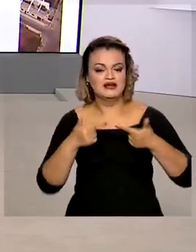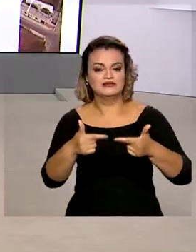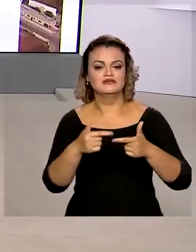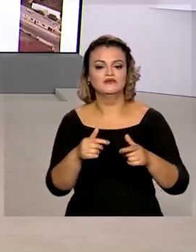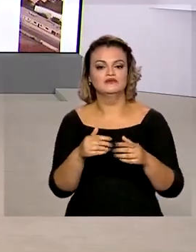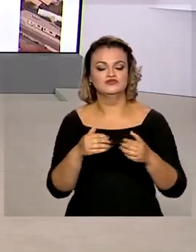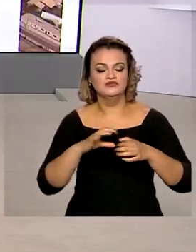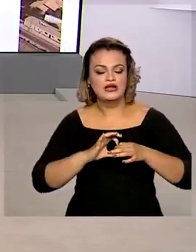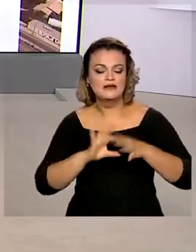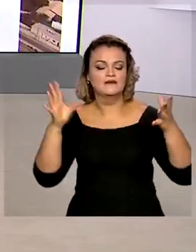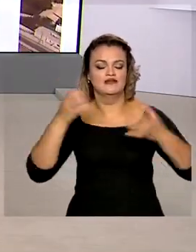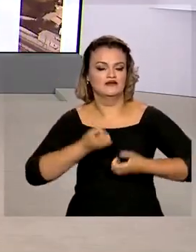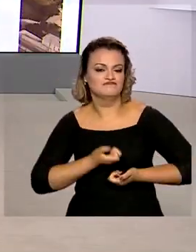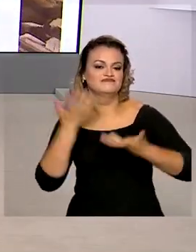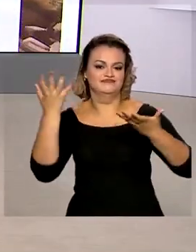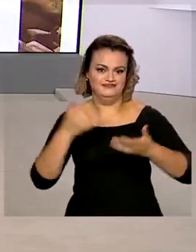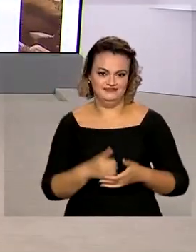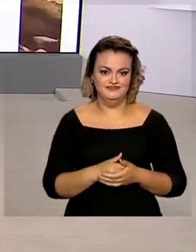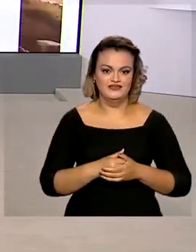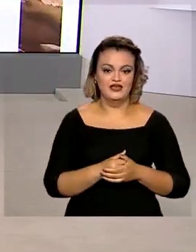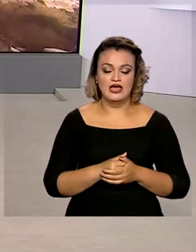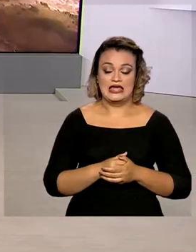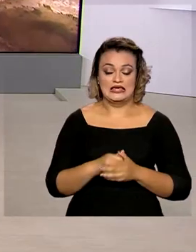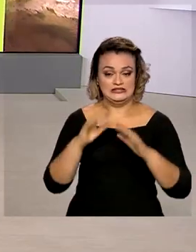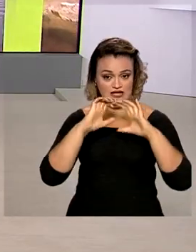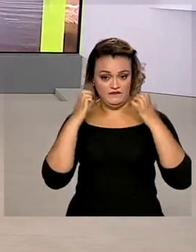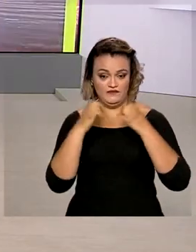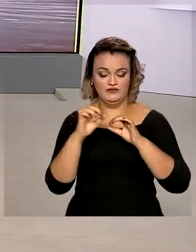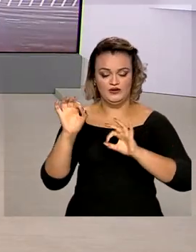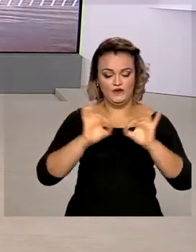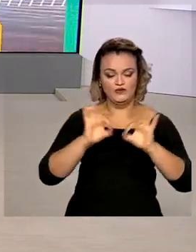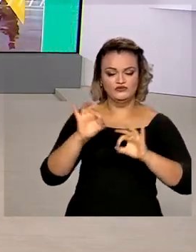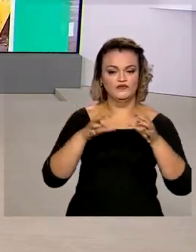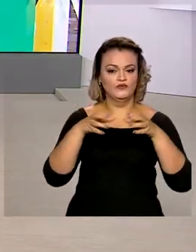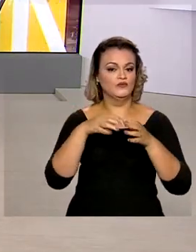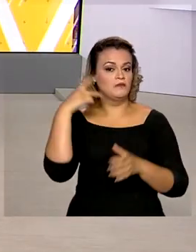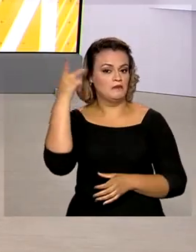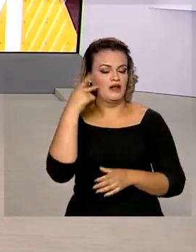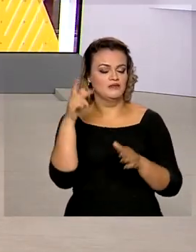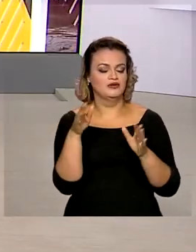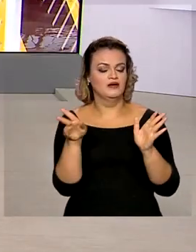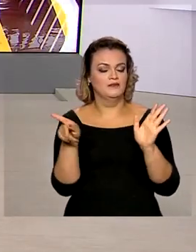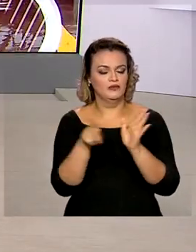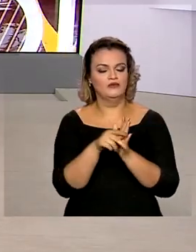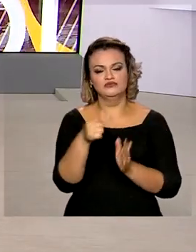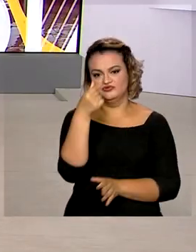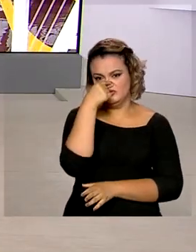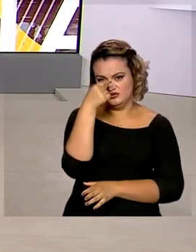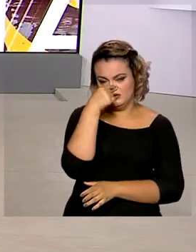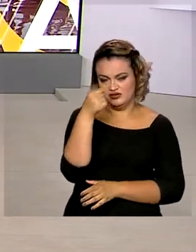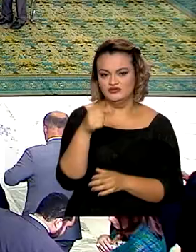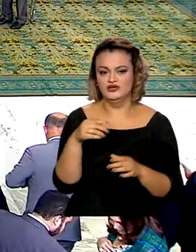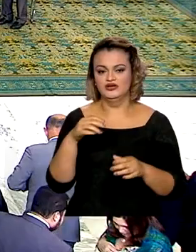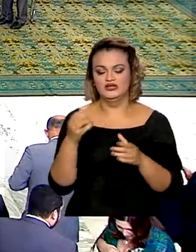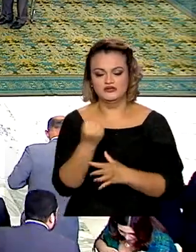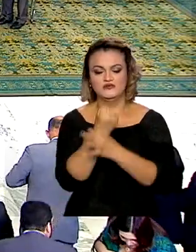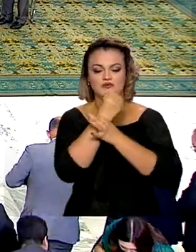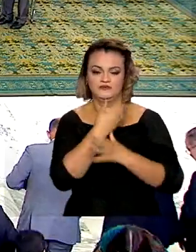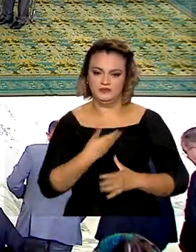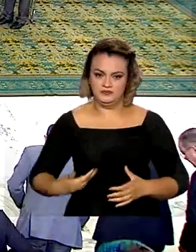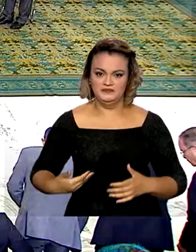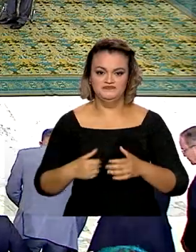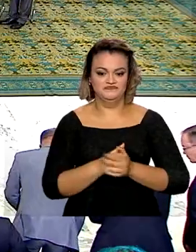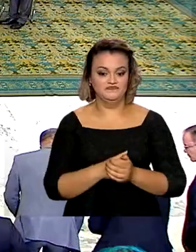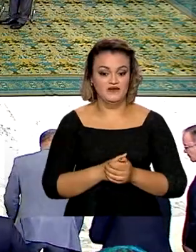liberdade de expressão. O evento foi convocado pelas frentes parlamentares evangélica e da segurança pública. No